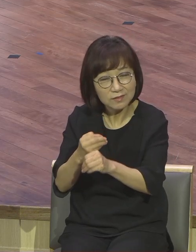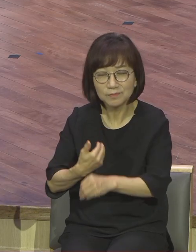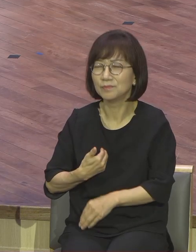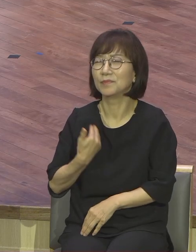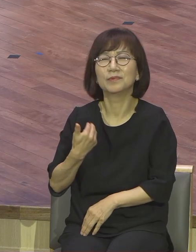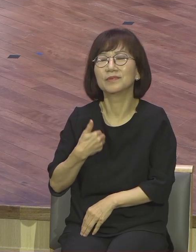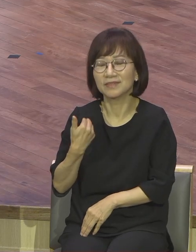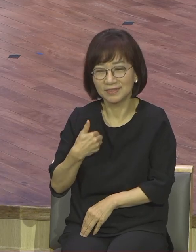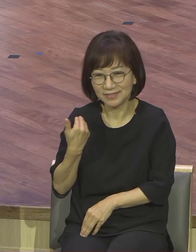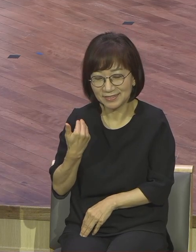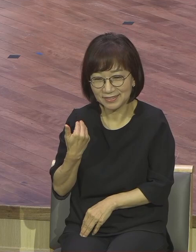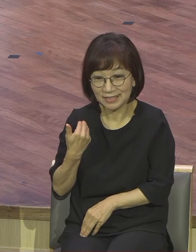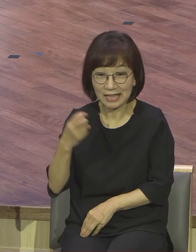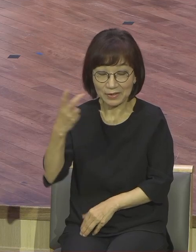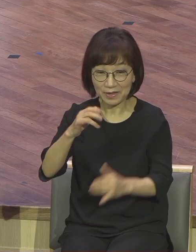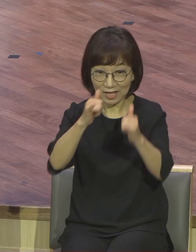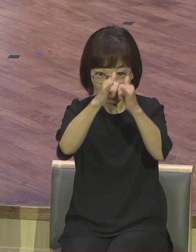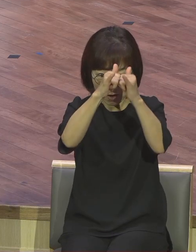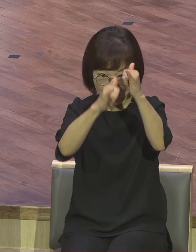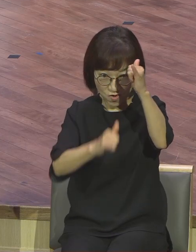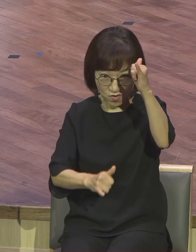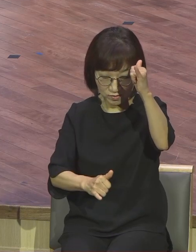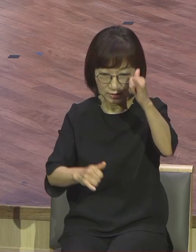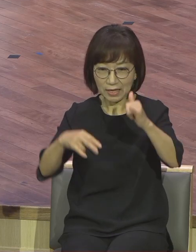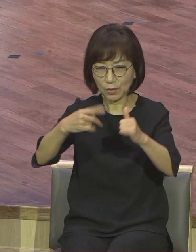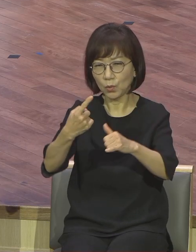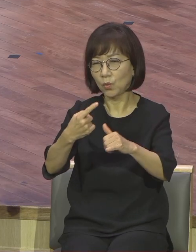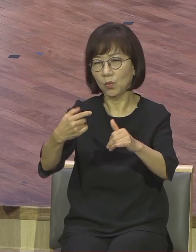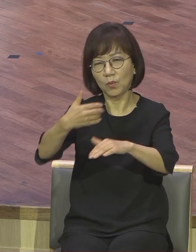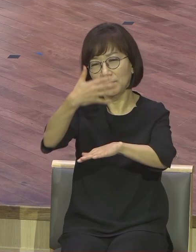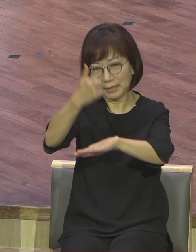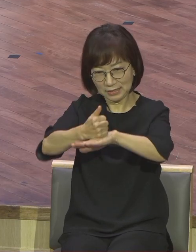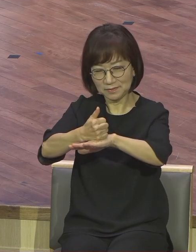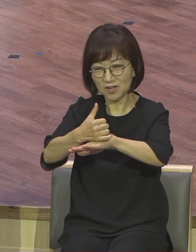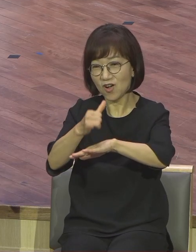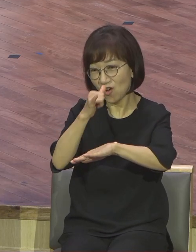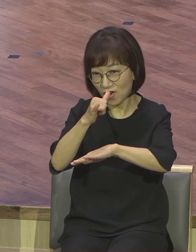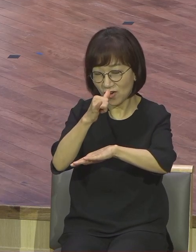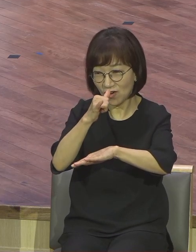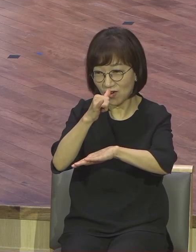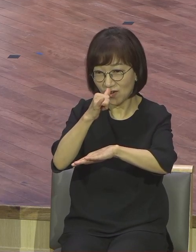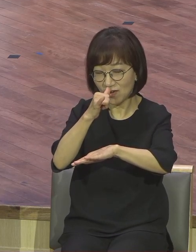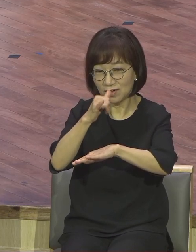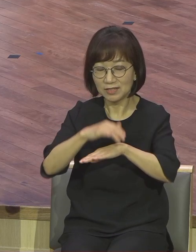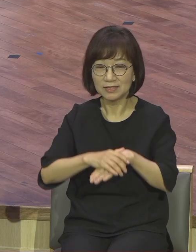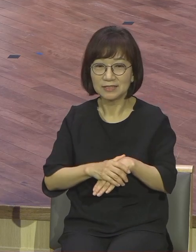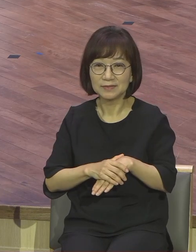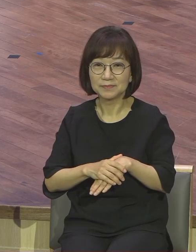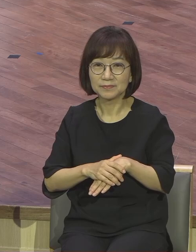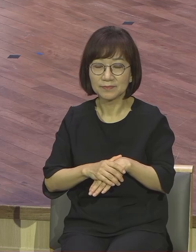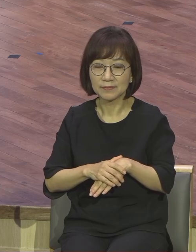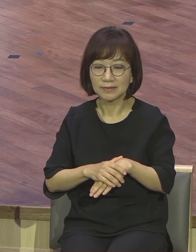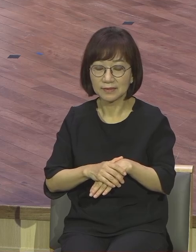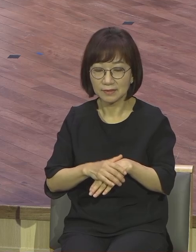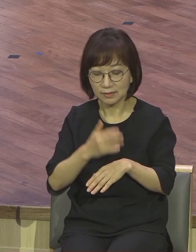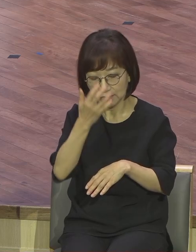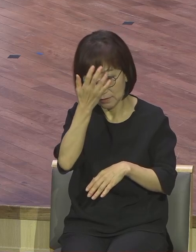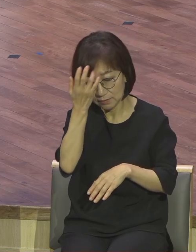역사의 종말도 찾아옵니다. 마지막 대 정거입니다. 이 코로나가 우연히 어쩌다가